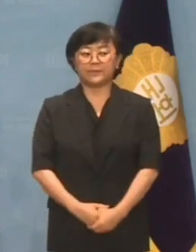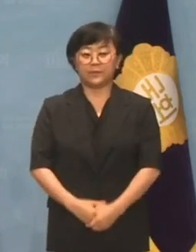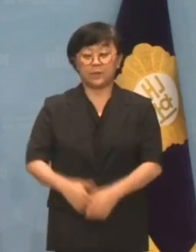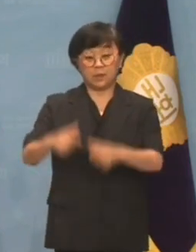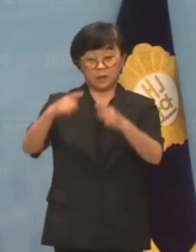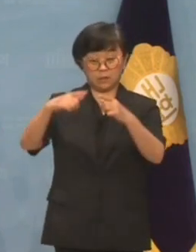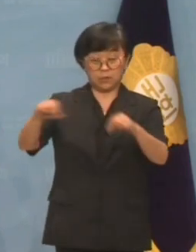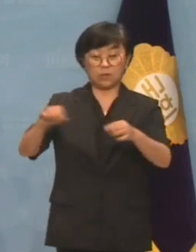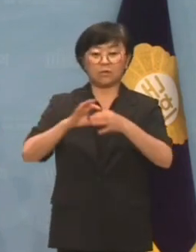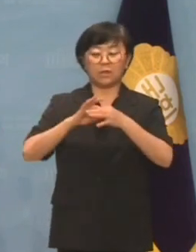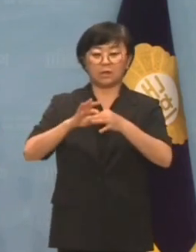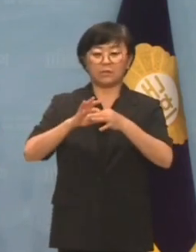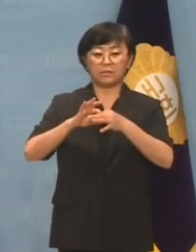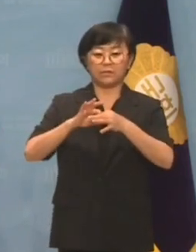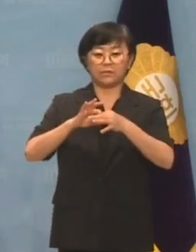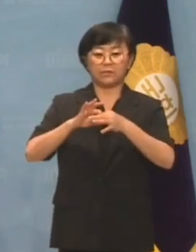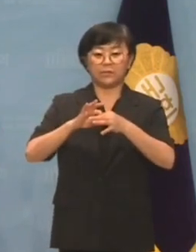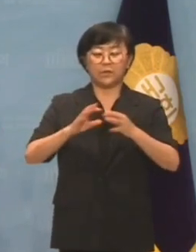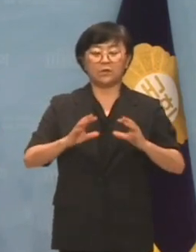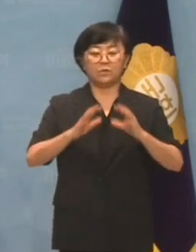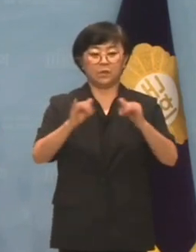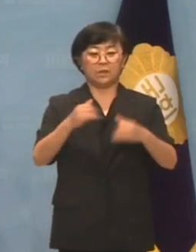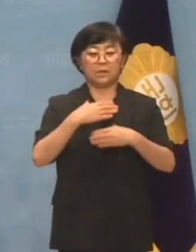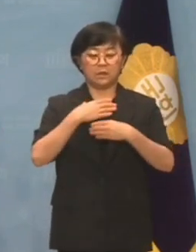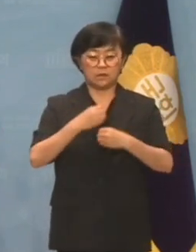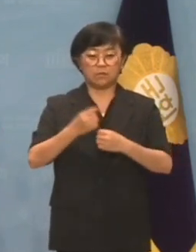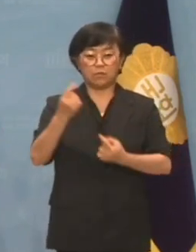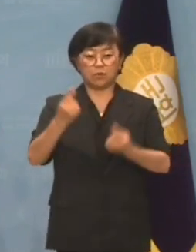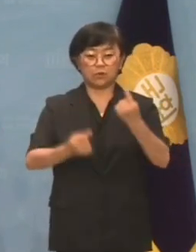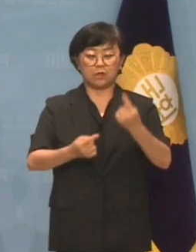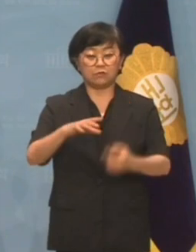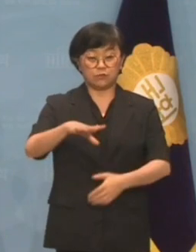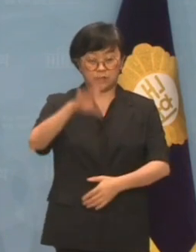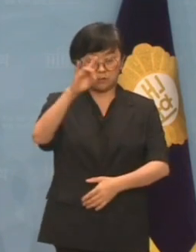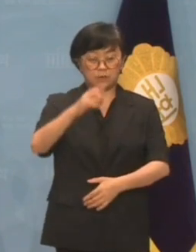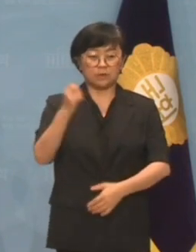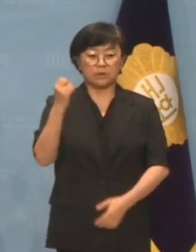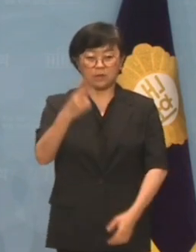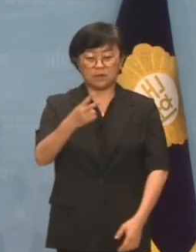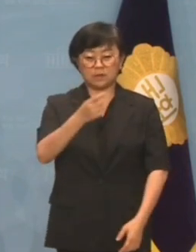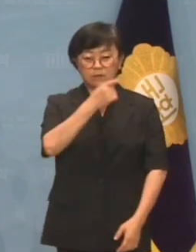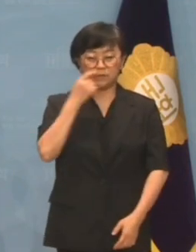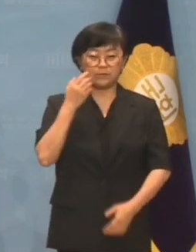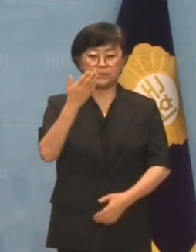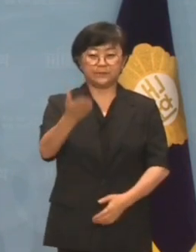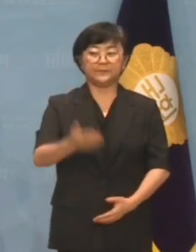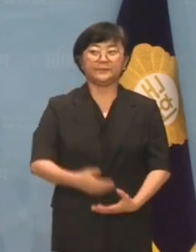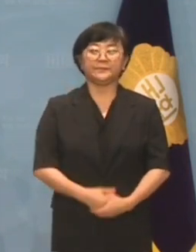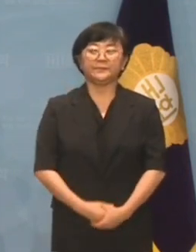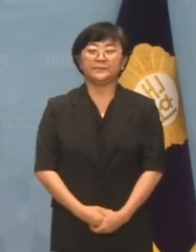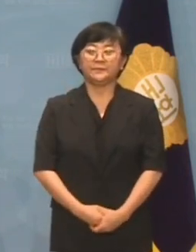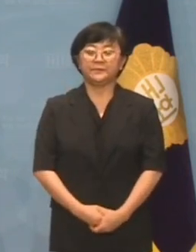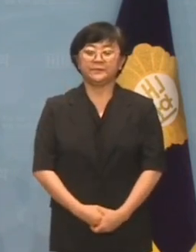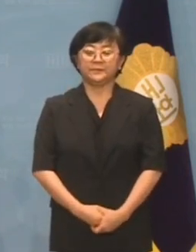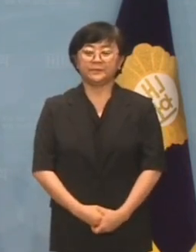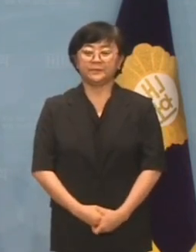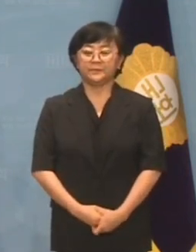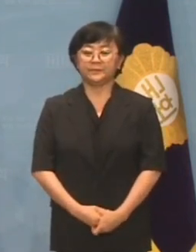일본과의 관계가 국민의 안전보다 우선임을 다시 한번 입증하려 하고 있습니다.